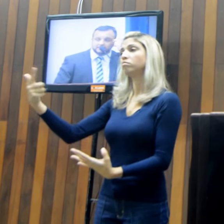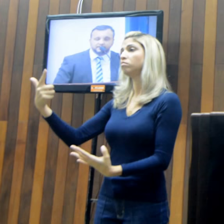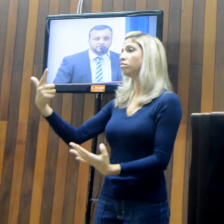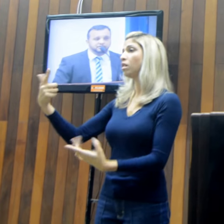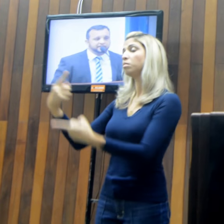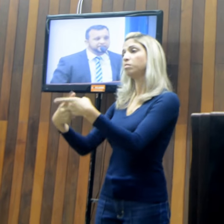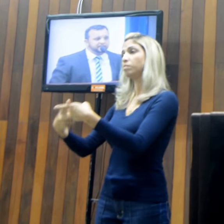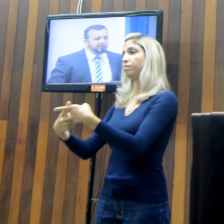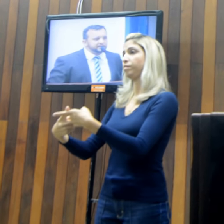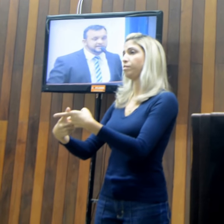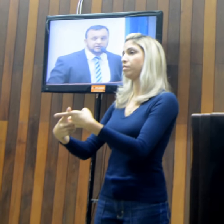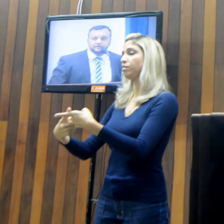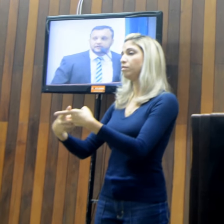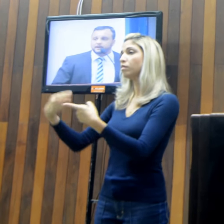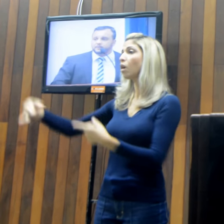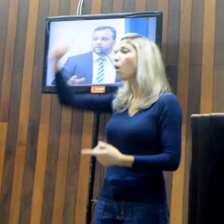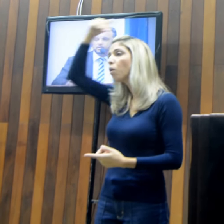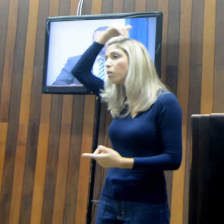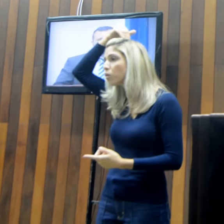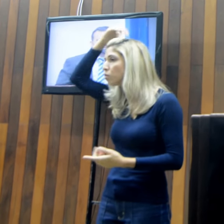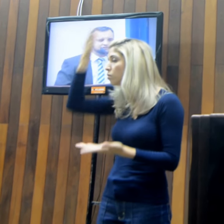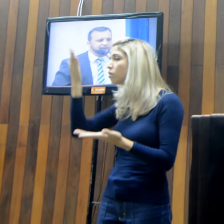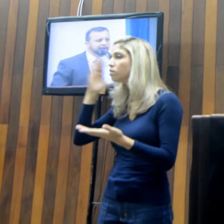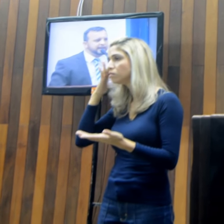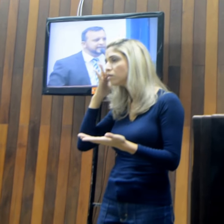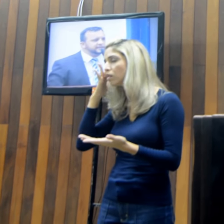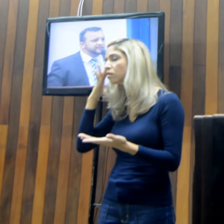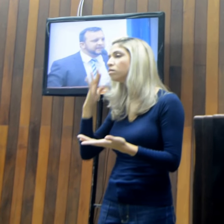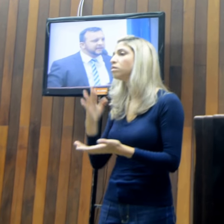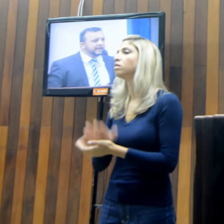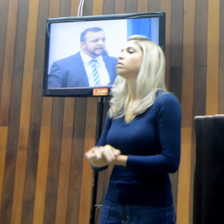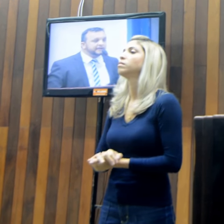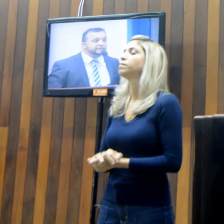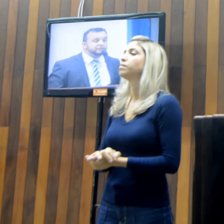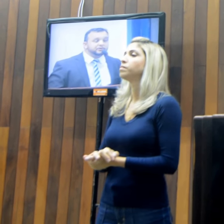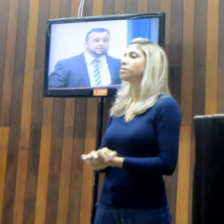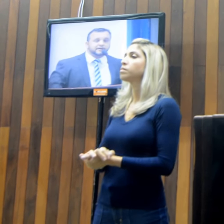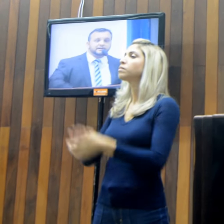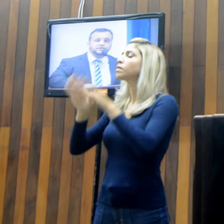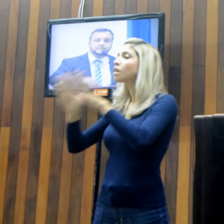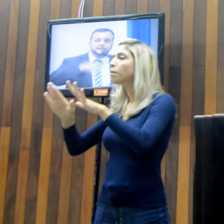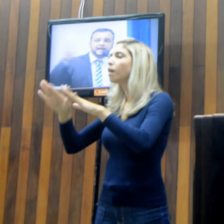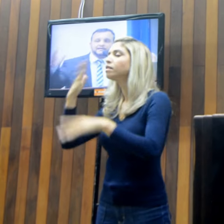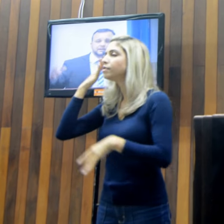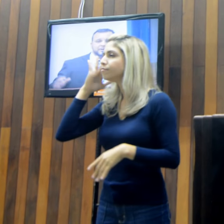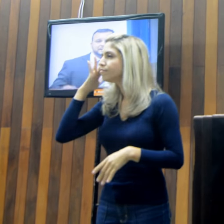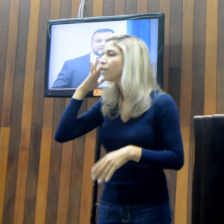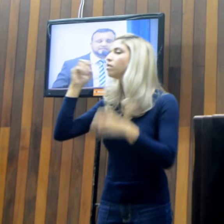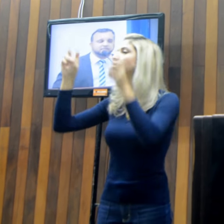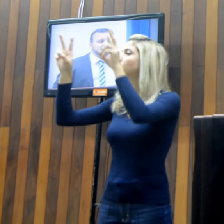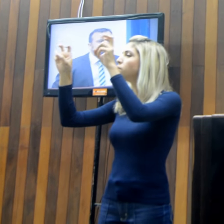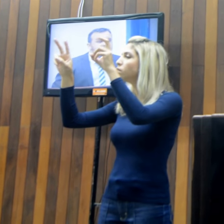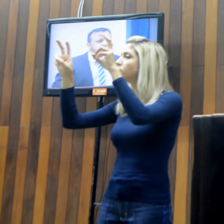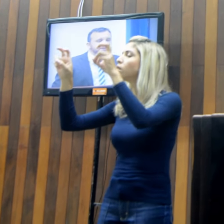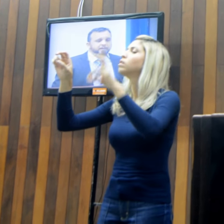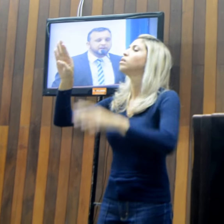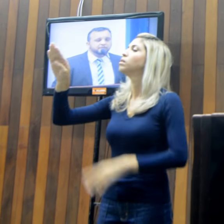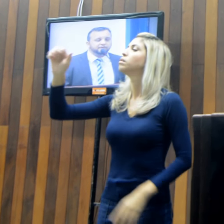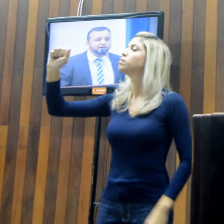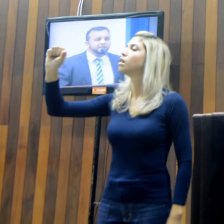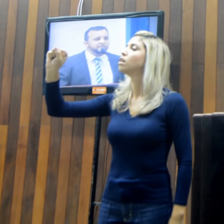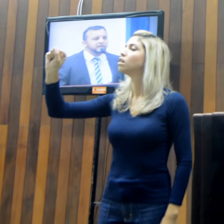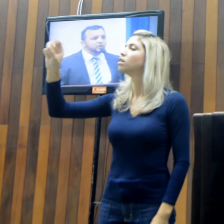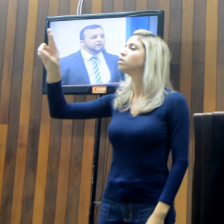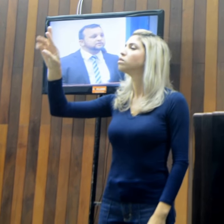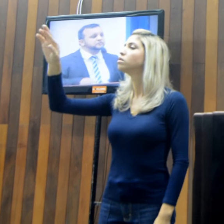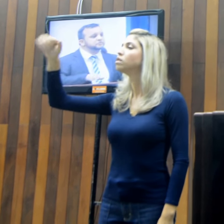Operação Basura, salvo engano, me corrija se eu estiver enganado, é que depois da grandiosidade da operação que aconteceu em Cabo